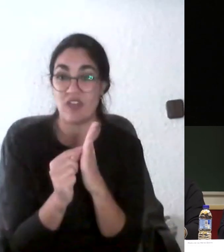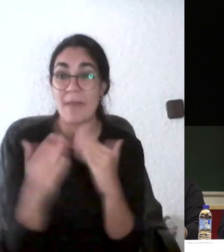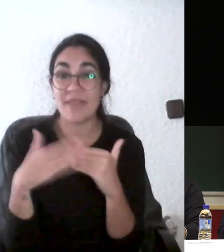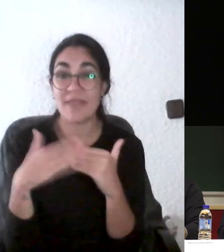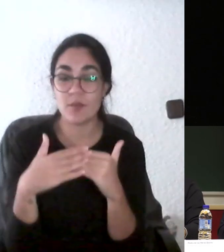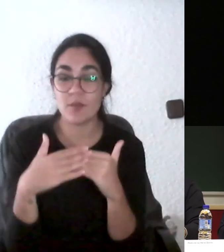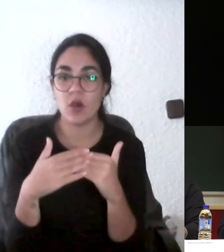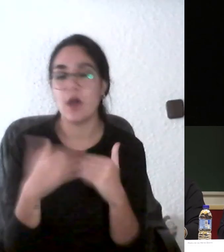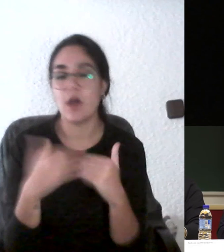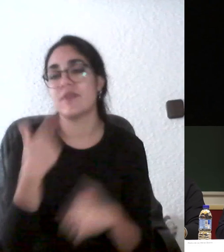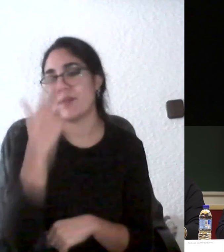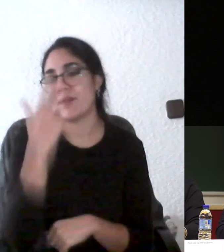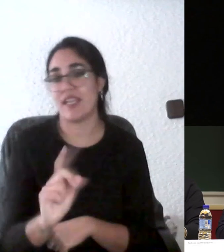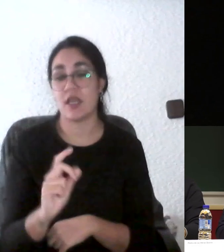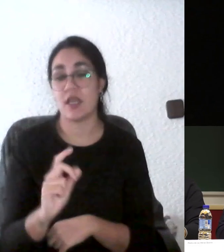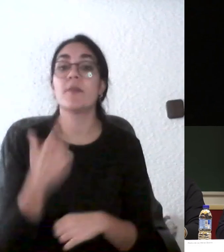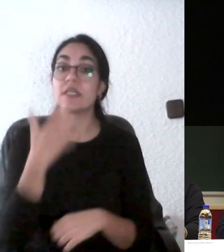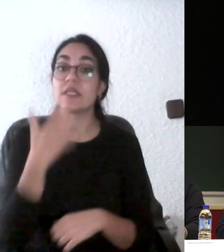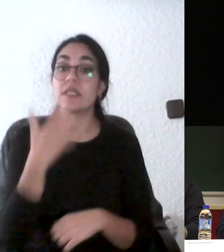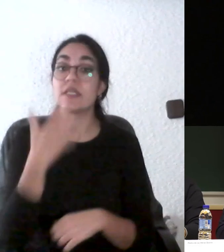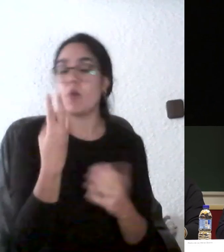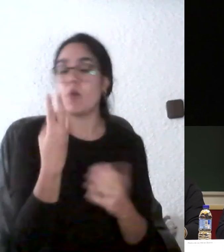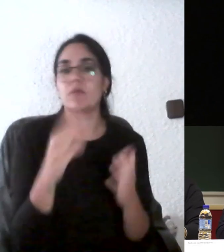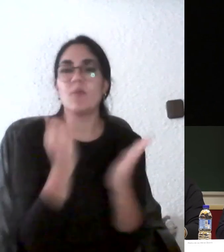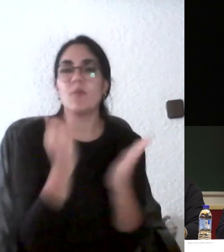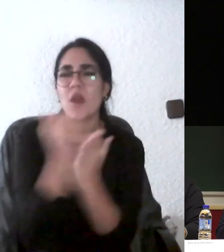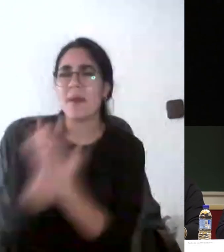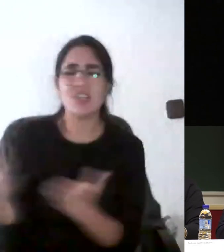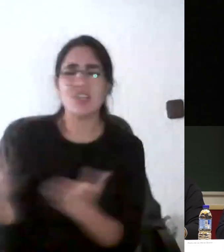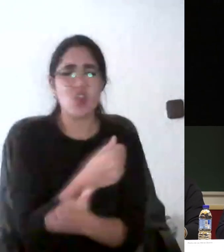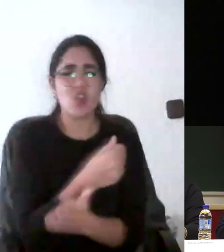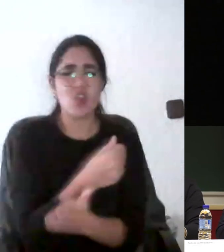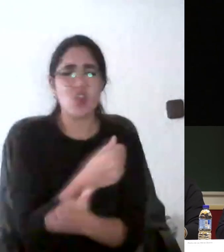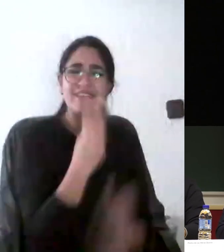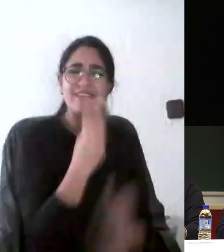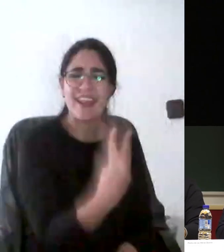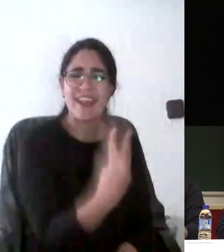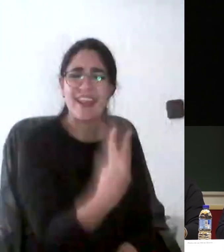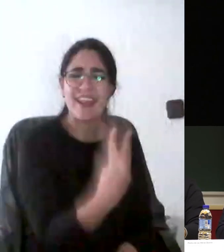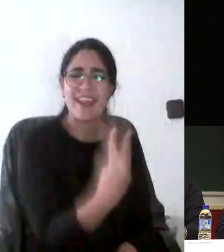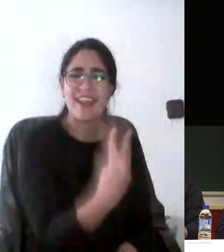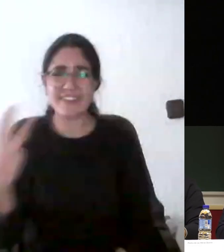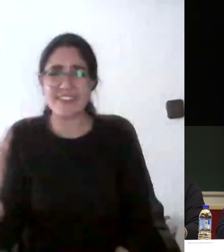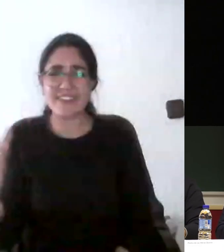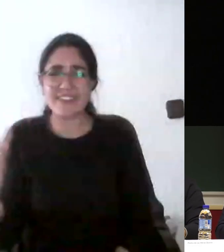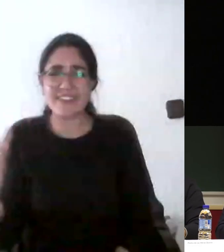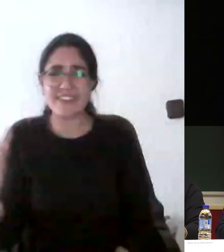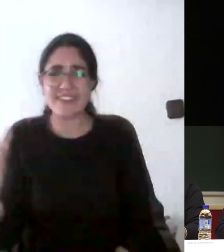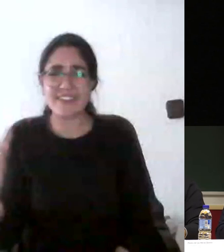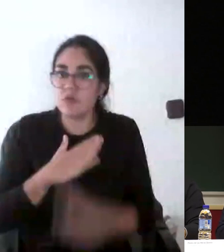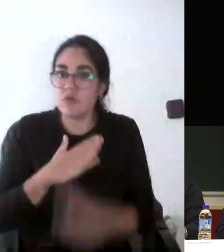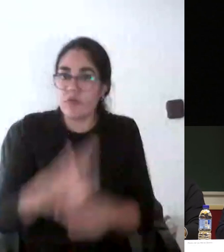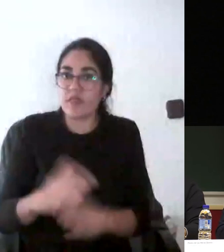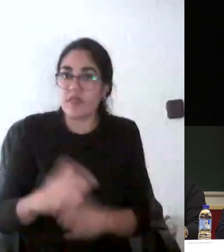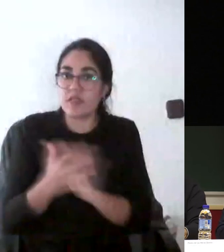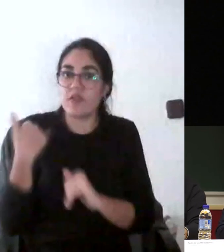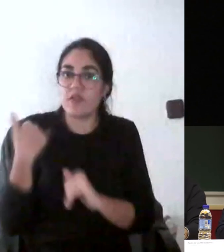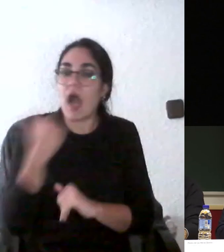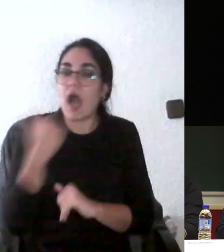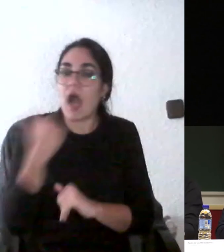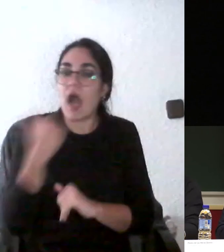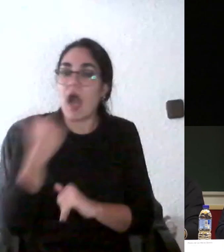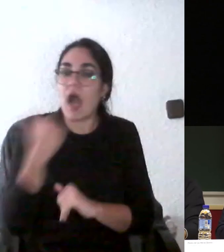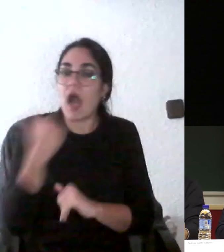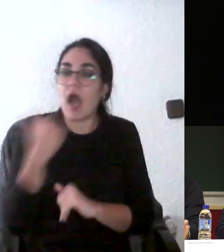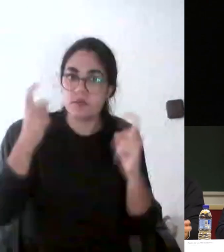fundamental entonces para sumar es lo que yo hago es por lo que pongo un mínimo pero y creo que ahí soy buena persona porque